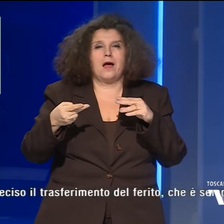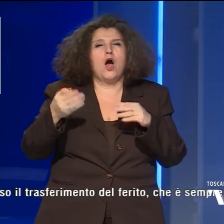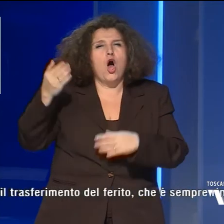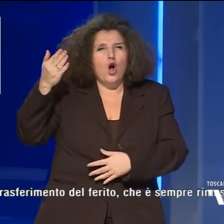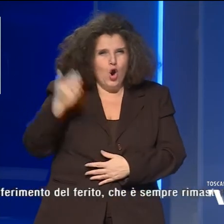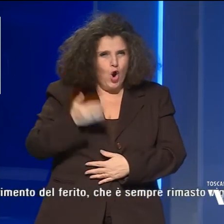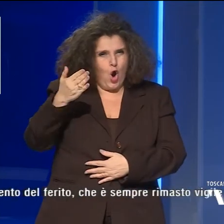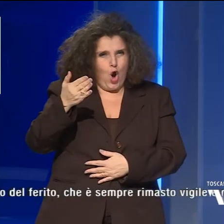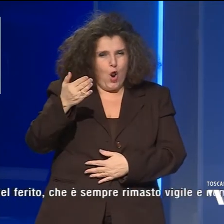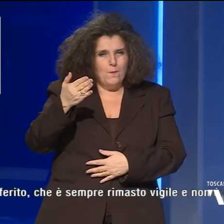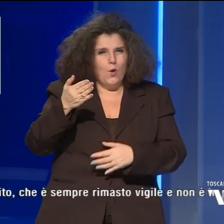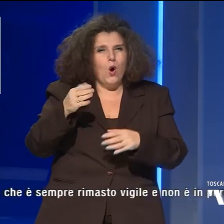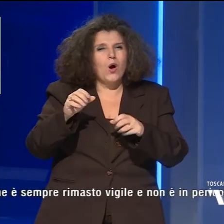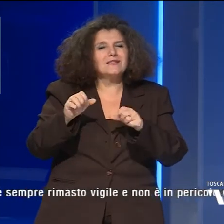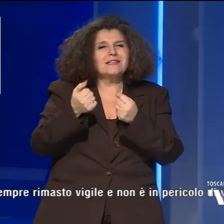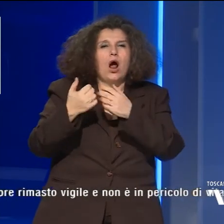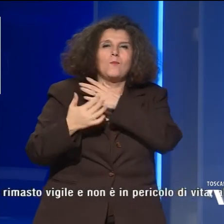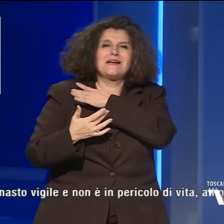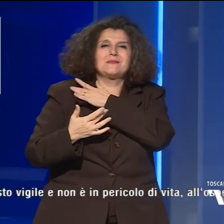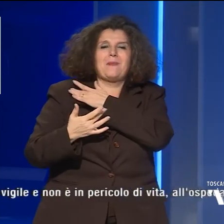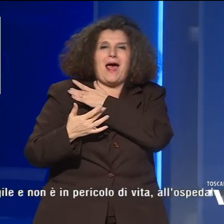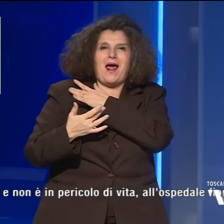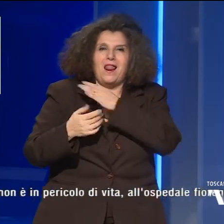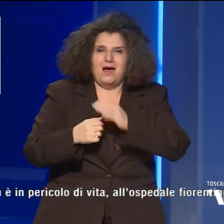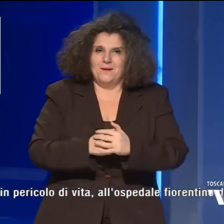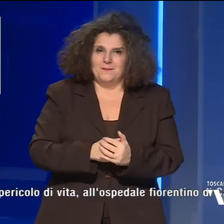colpo ha causato un trauma alla spalla destra.